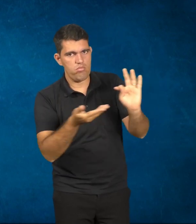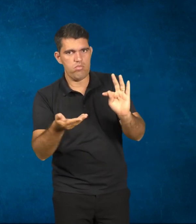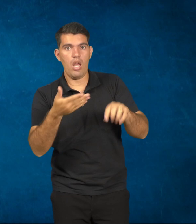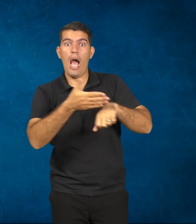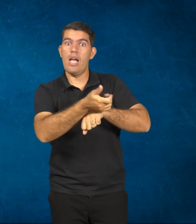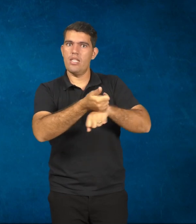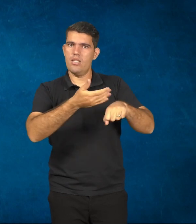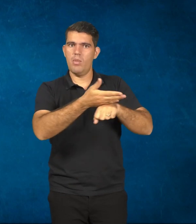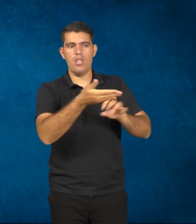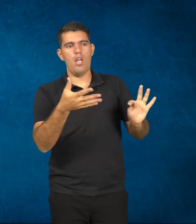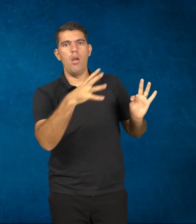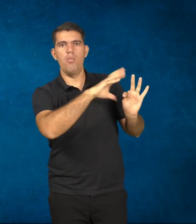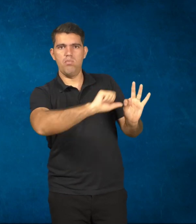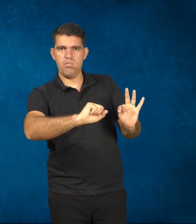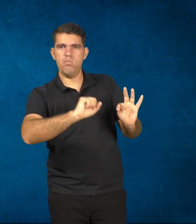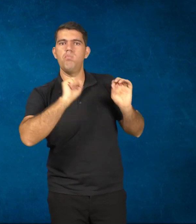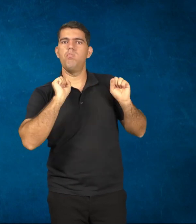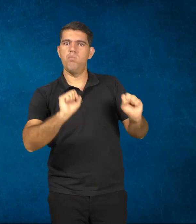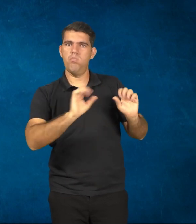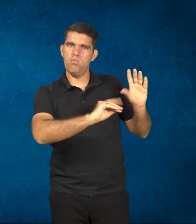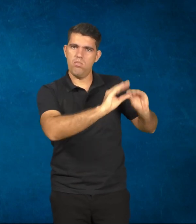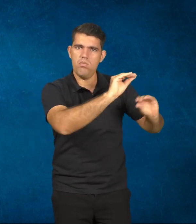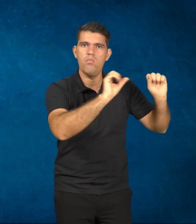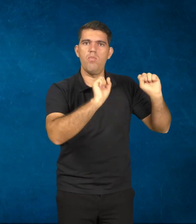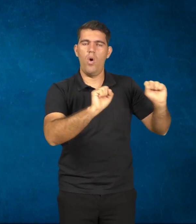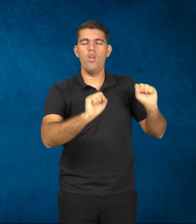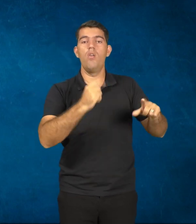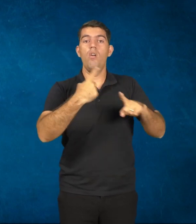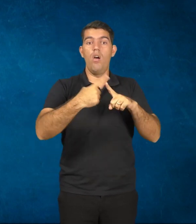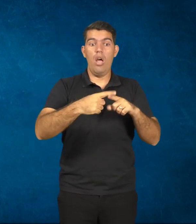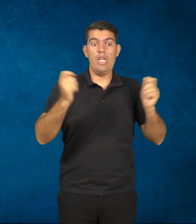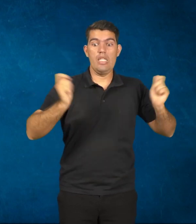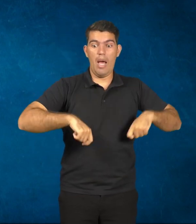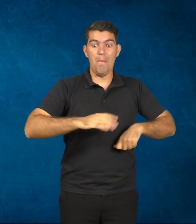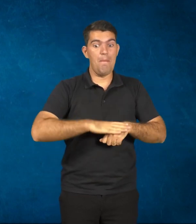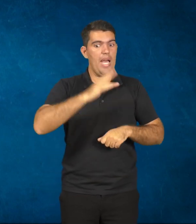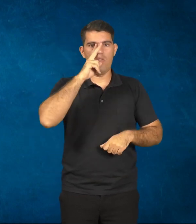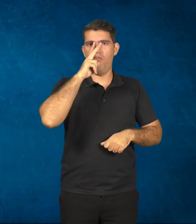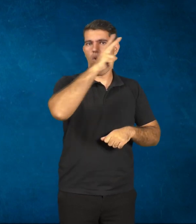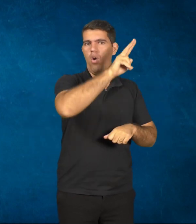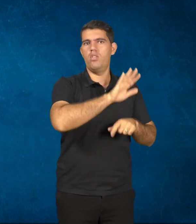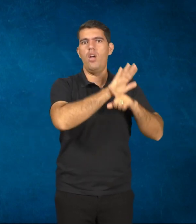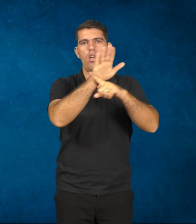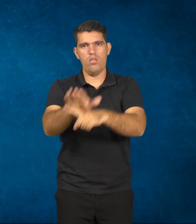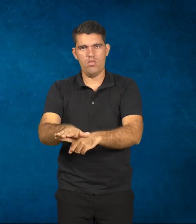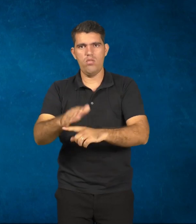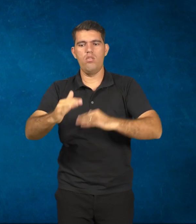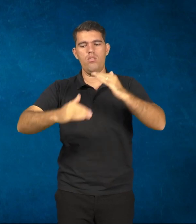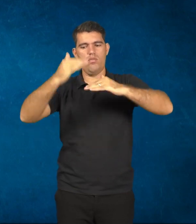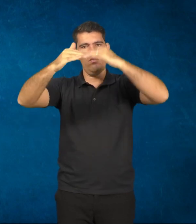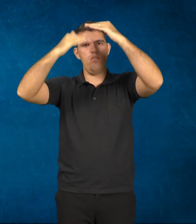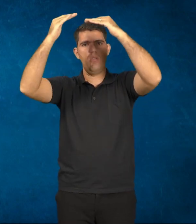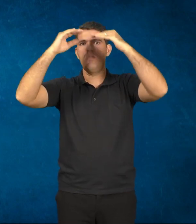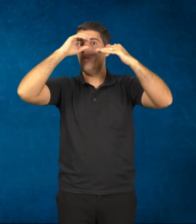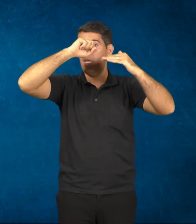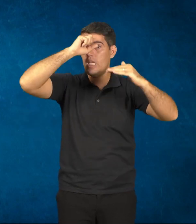tem qualidades, ela potencializa o aprendizado, potencializa o desenvolvimento de várias